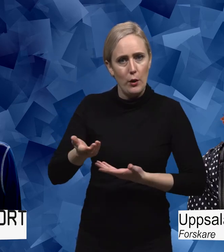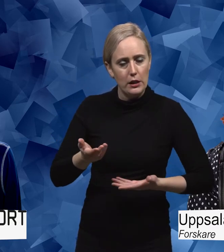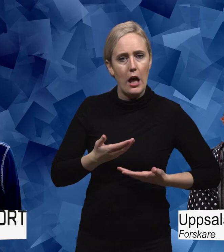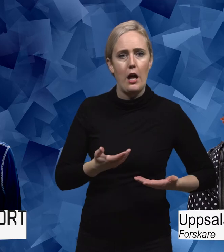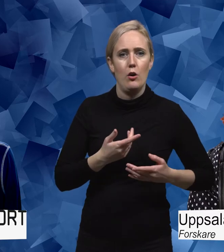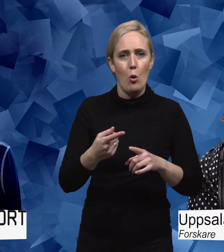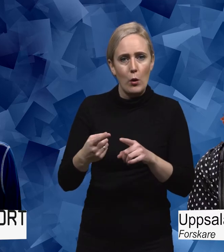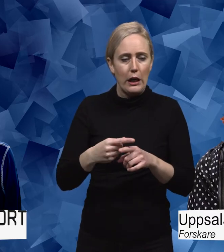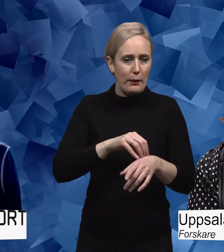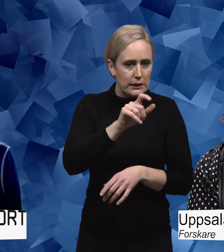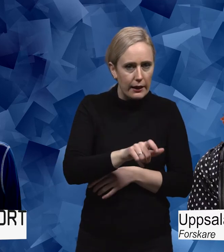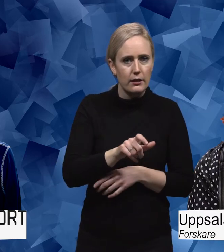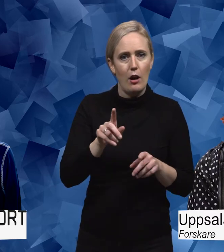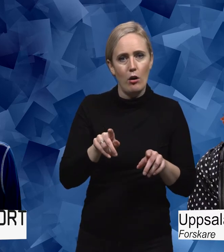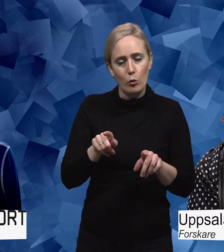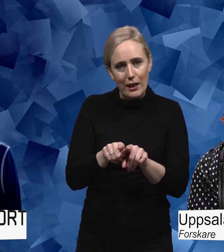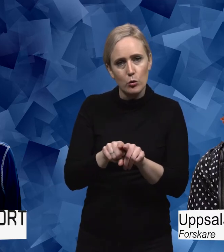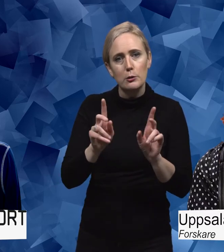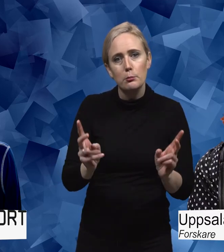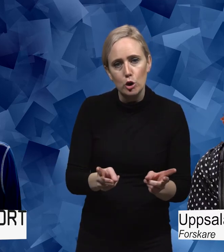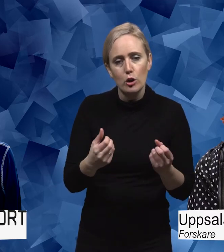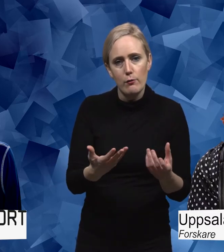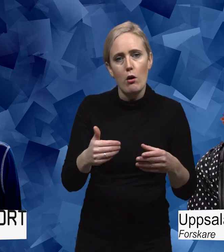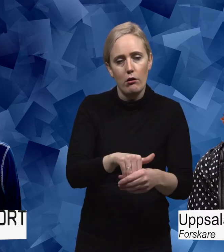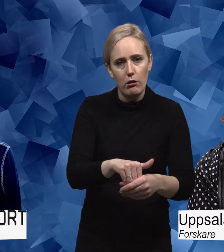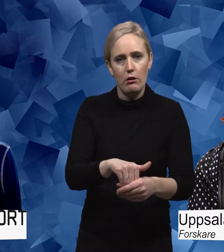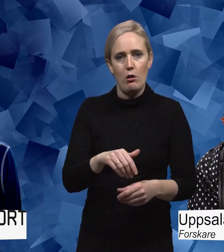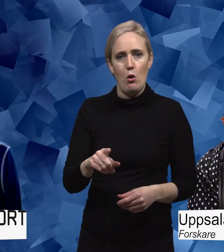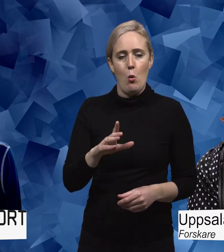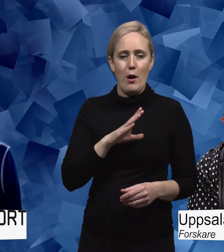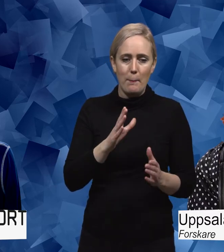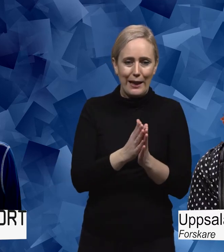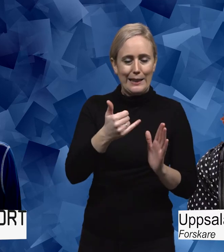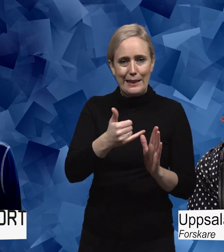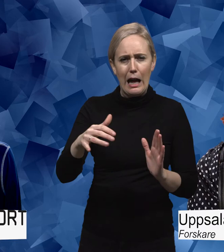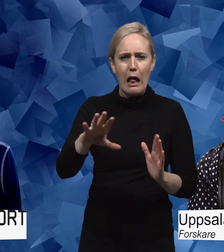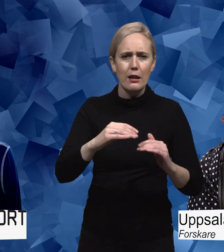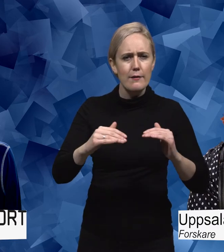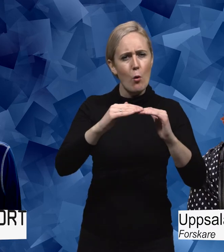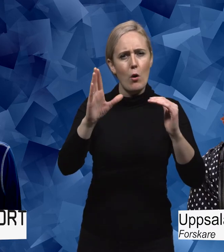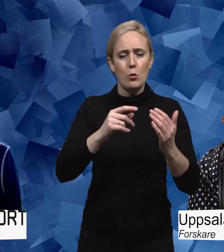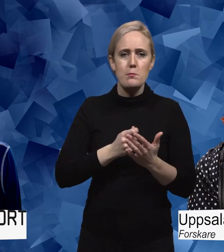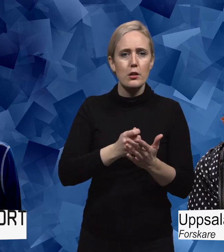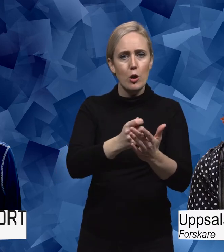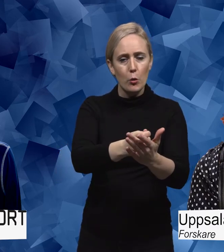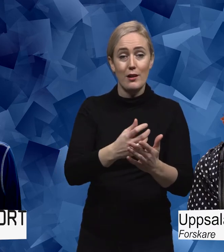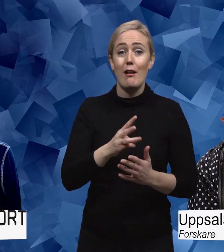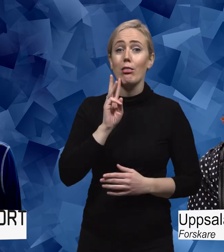patienter och närstående. Och patienter är med på alla nivåer i beslutsprocesserna i den här konferensen. Den går tredje år. Jag var